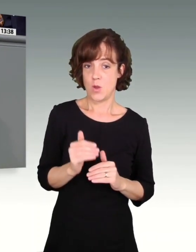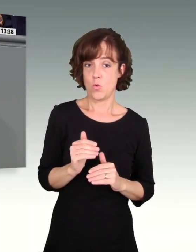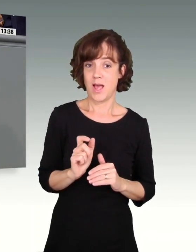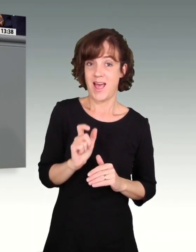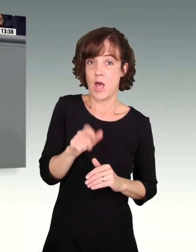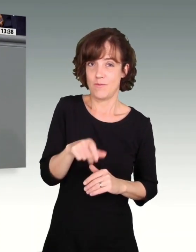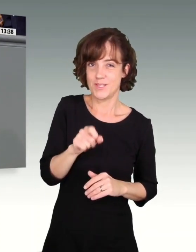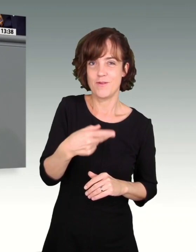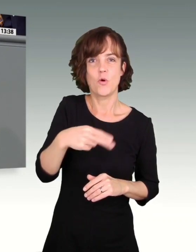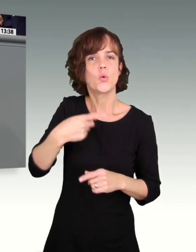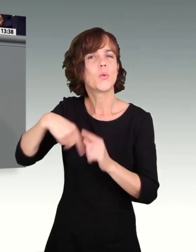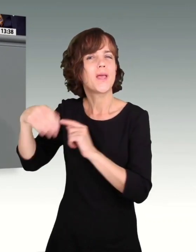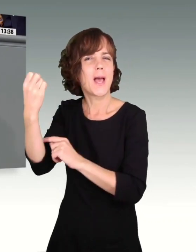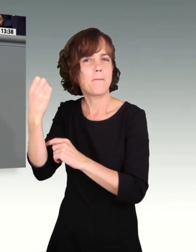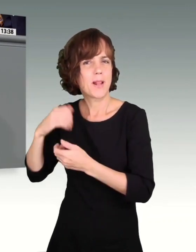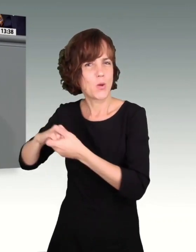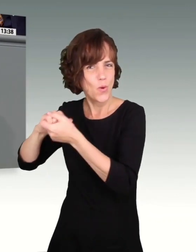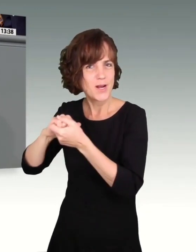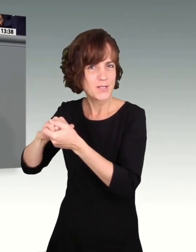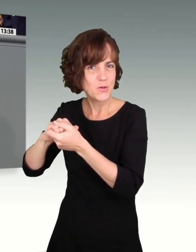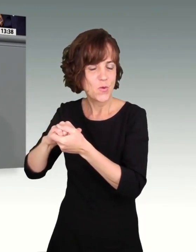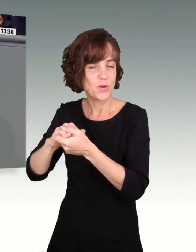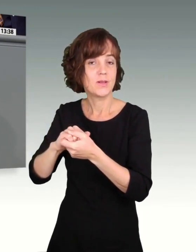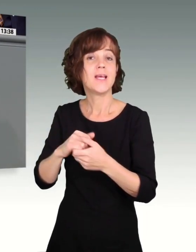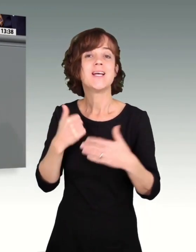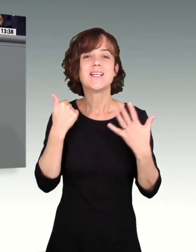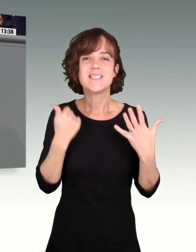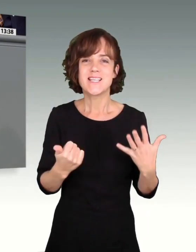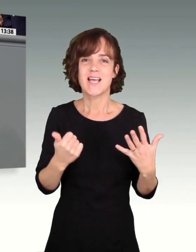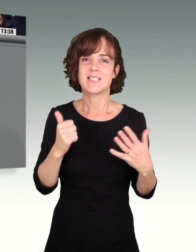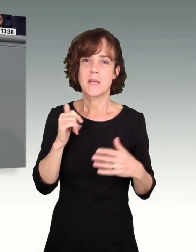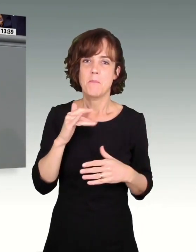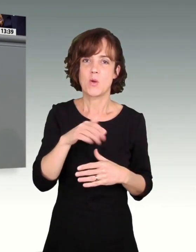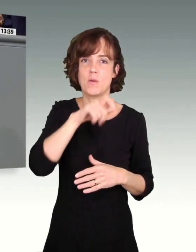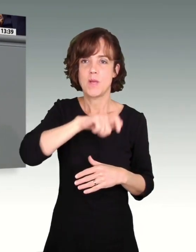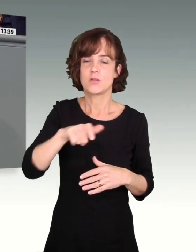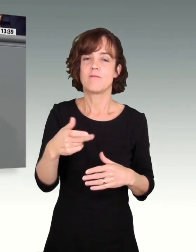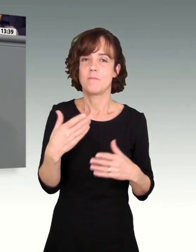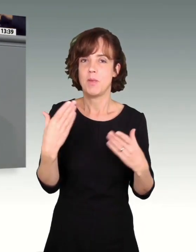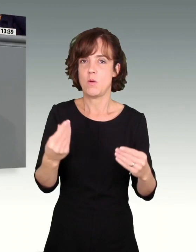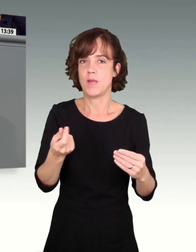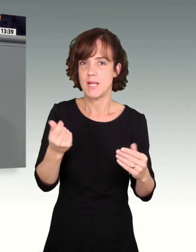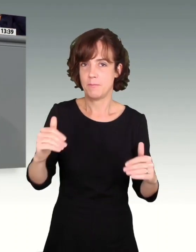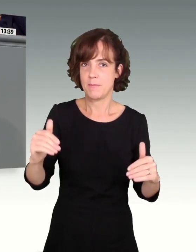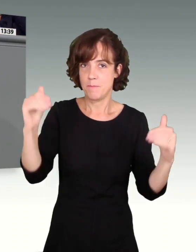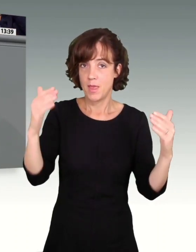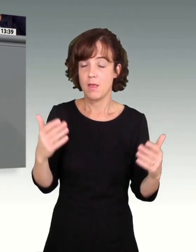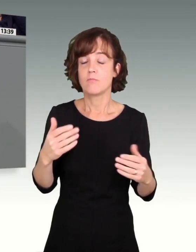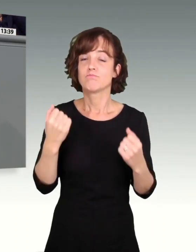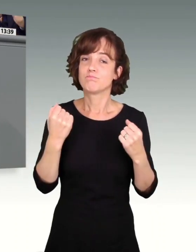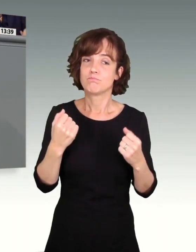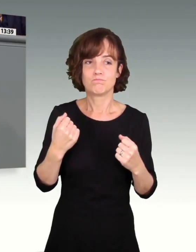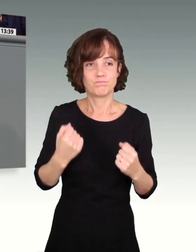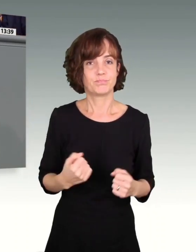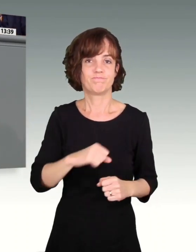Euro durch die Ampelkoalition haben 6 Millionen Menschen in diesem Land mehr Geld erhalten. Das kommt vor allen Dingen Frauen und